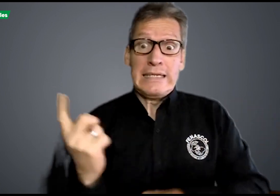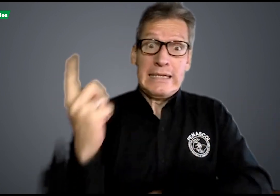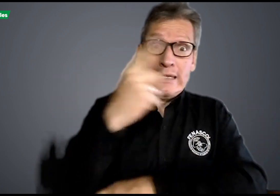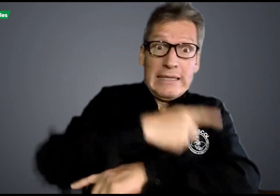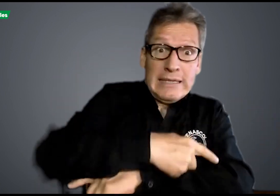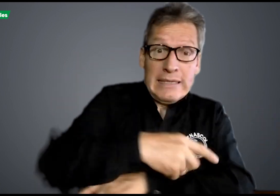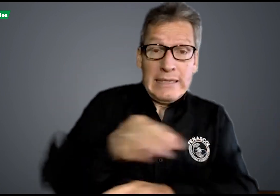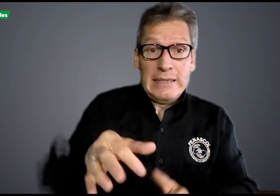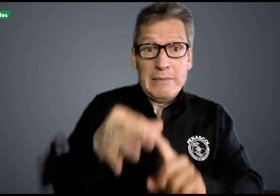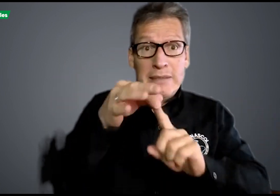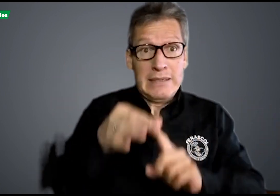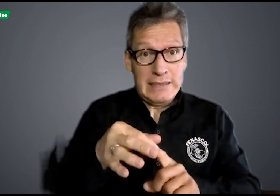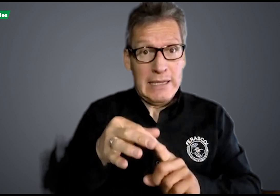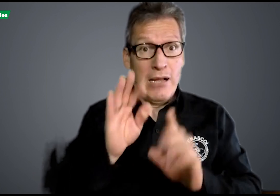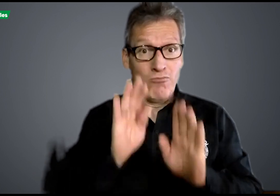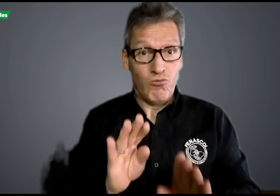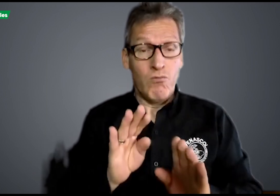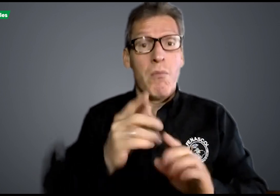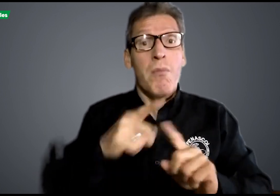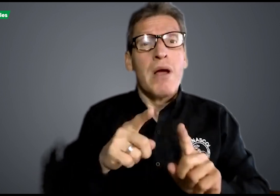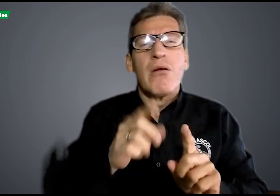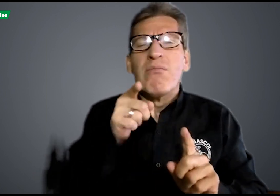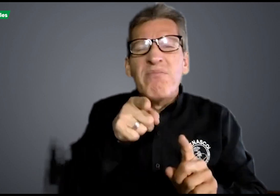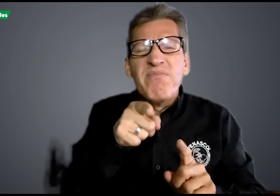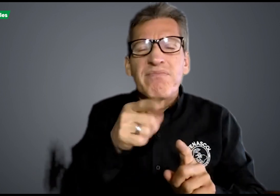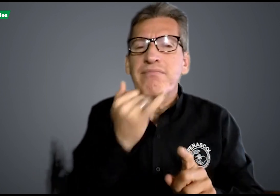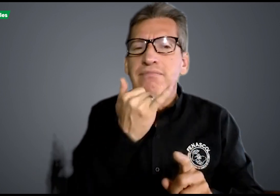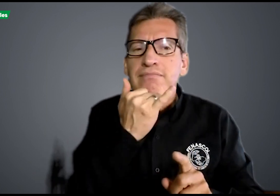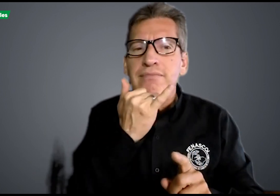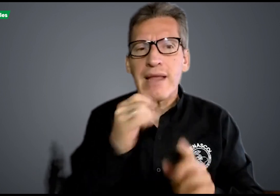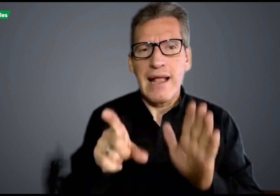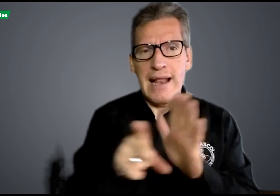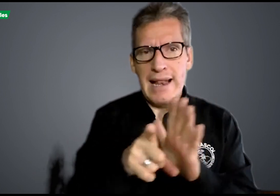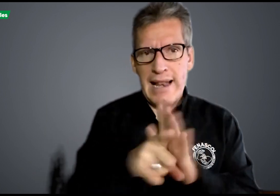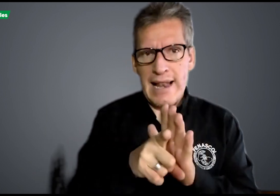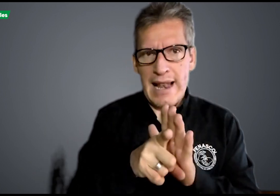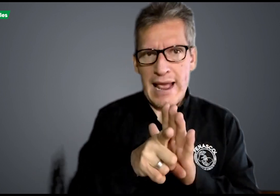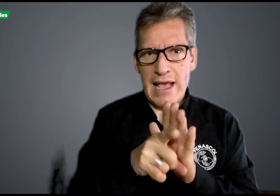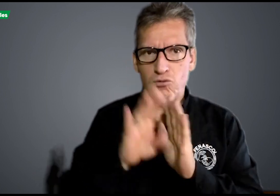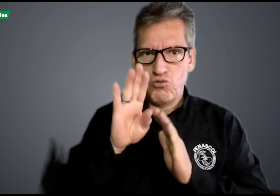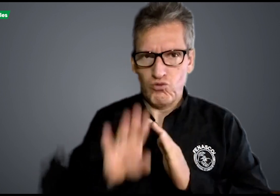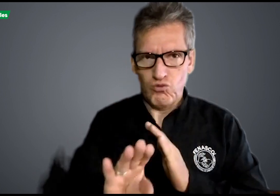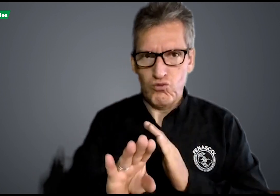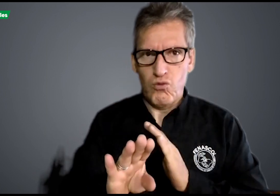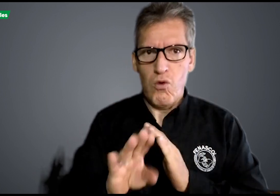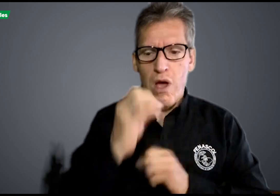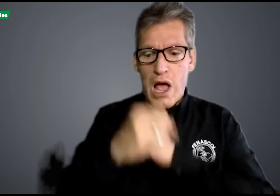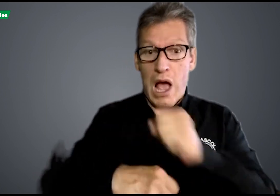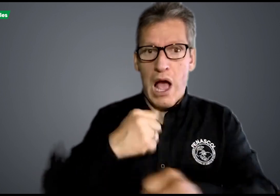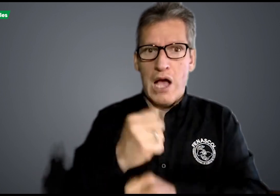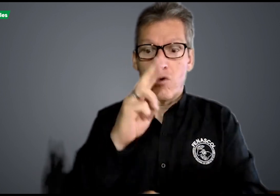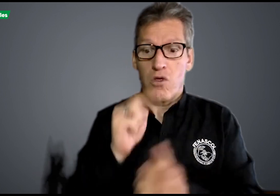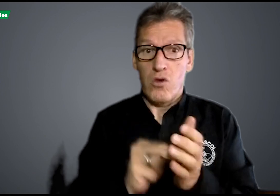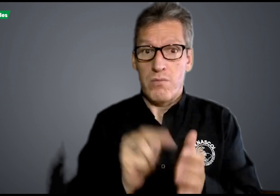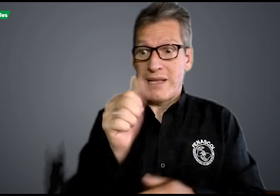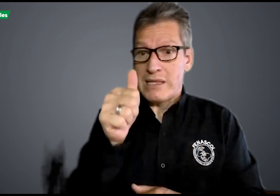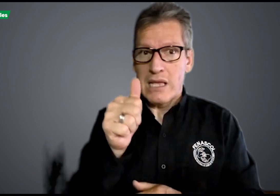que este día es tan especial. ¿Y qué es lo que pasa? También, en el 2010,